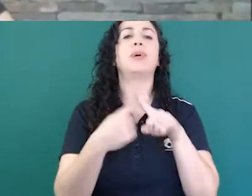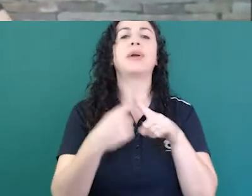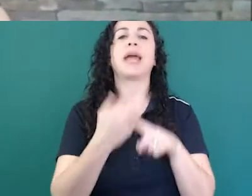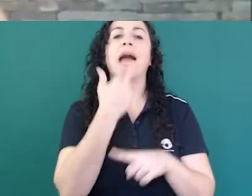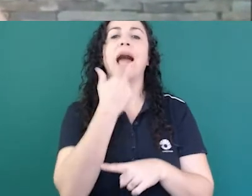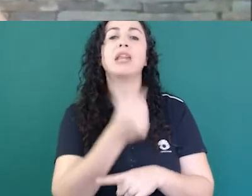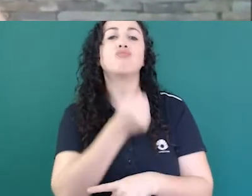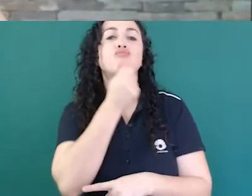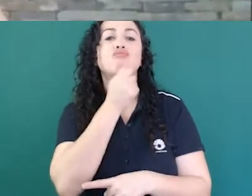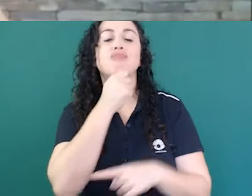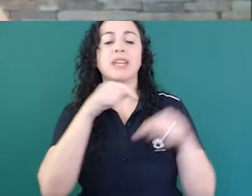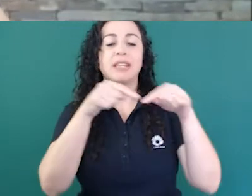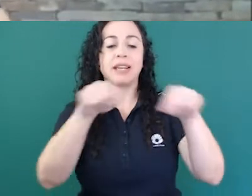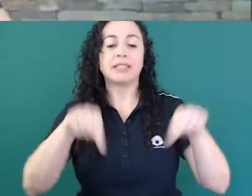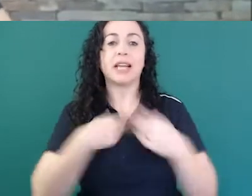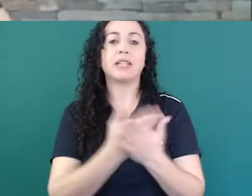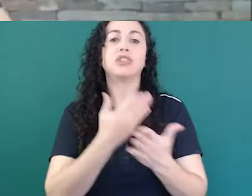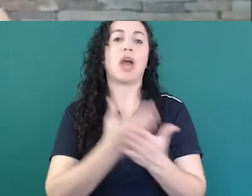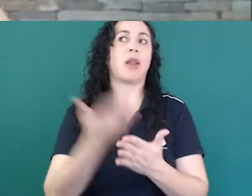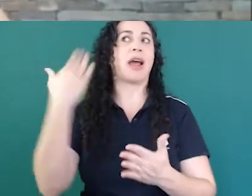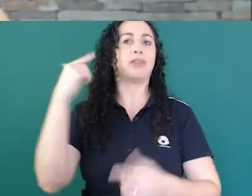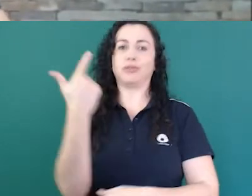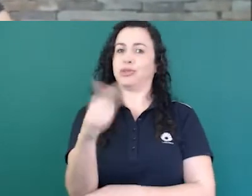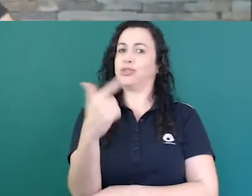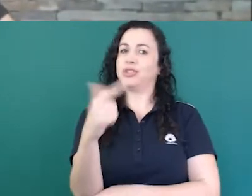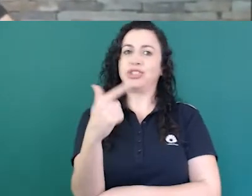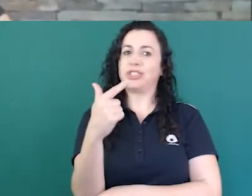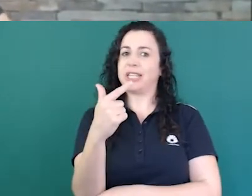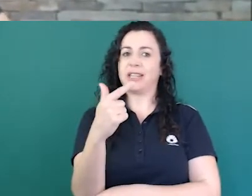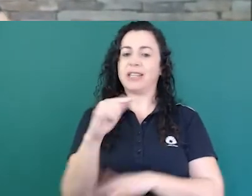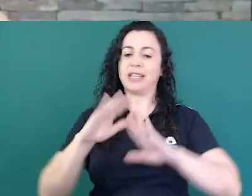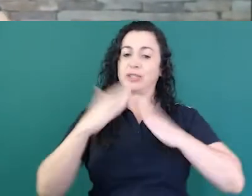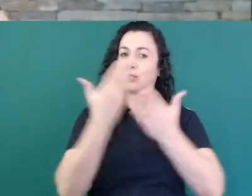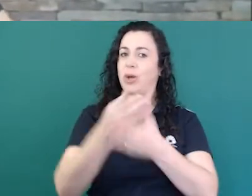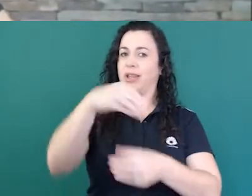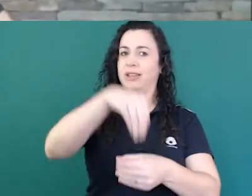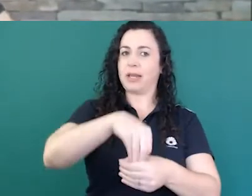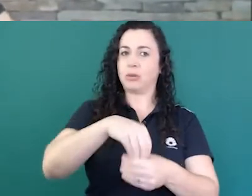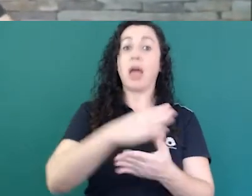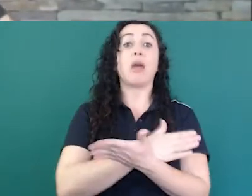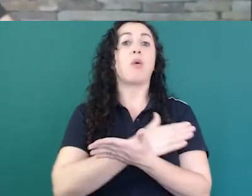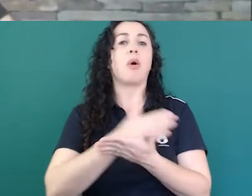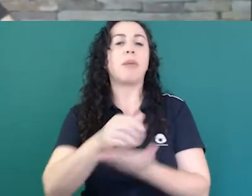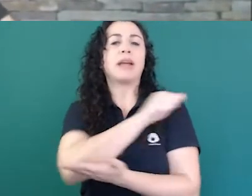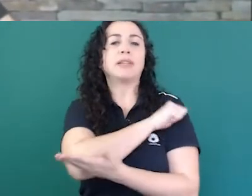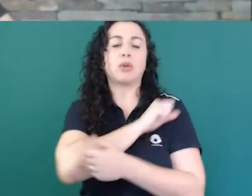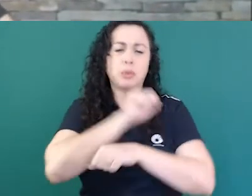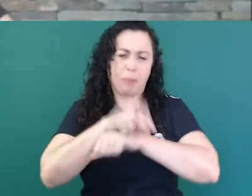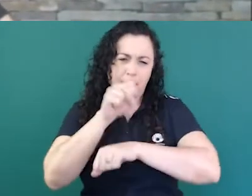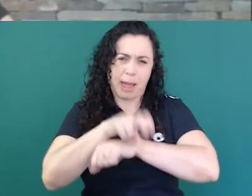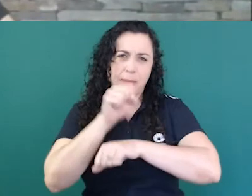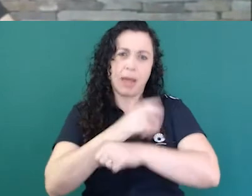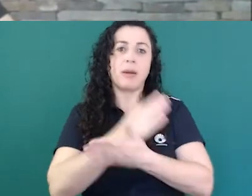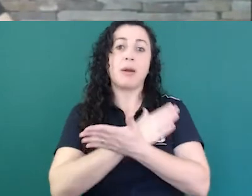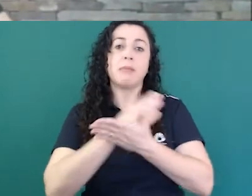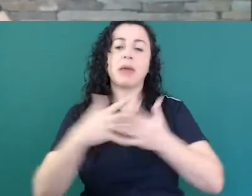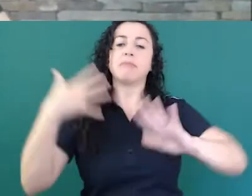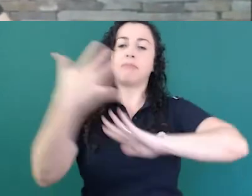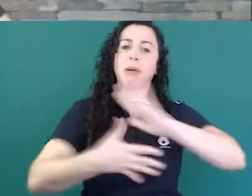tinha entrada em sala de aula ainda, né? O momento que essa língua entra em sala de aula começa a ter essa demanda. Então, os